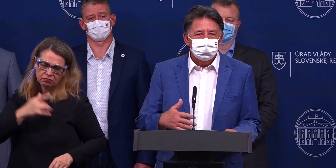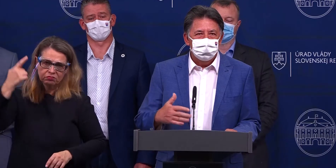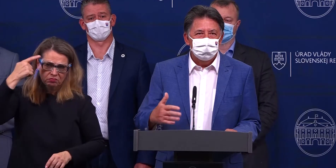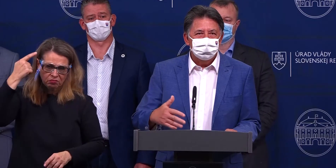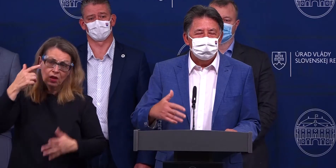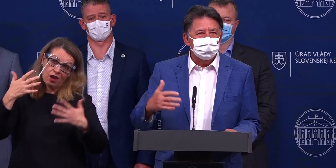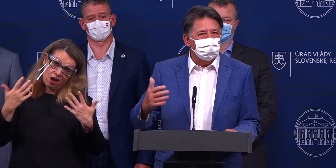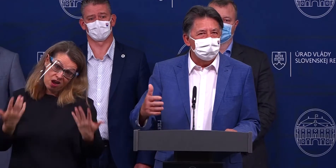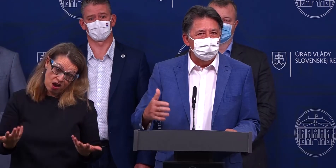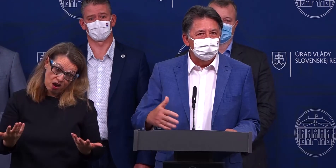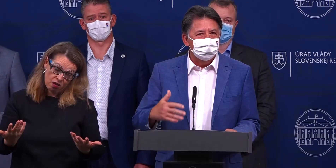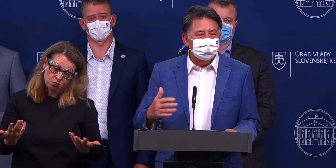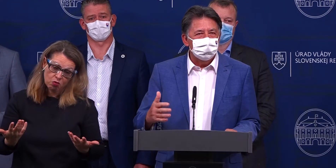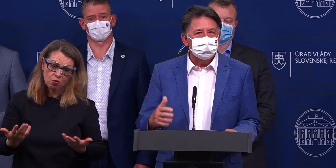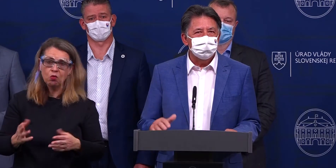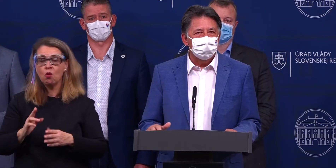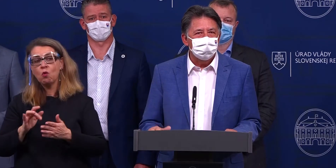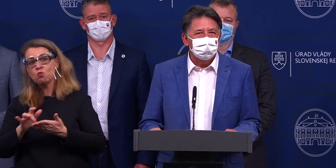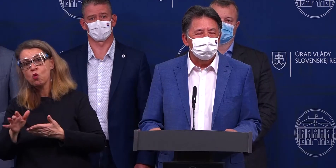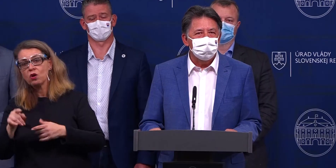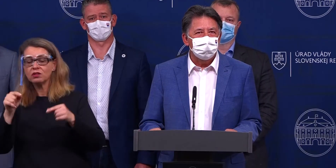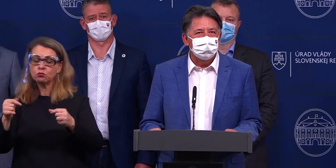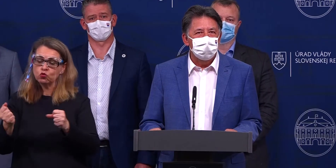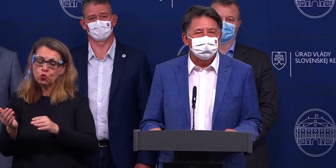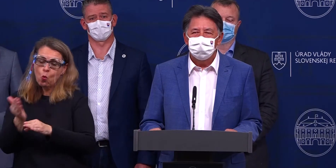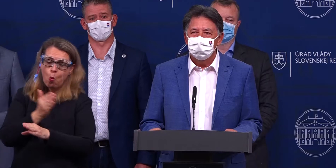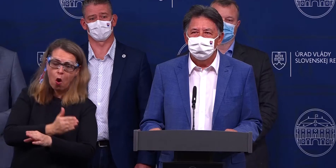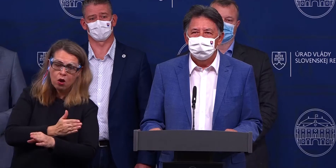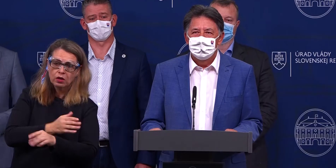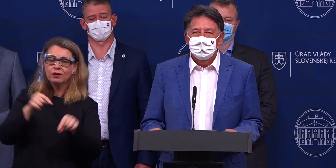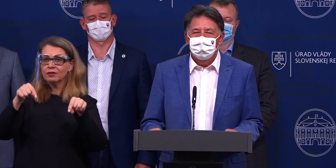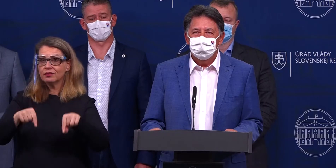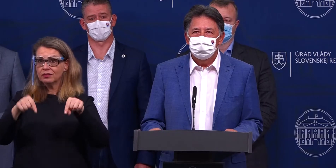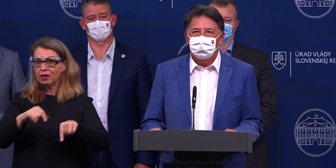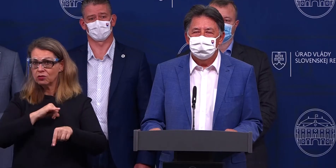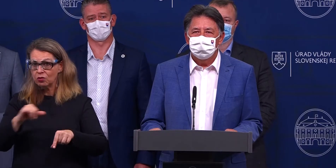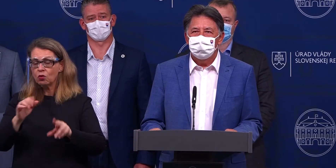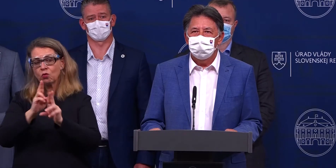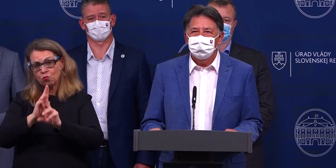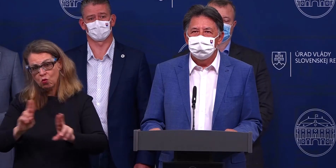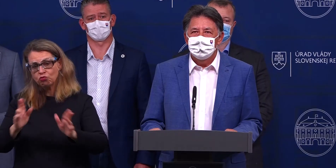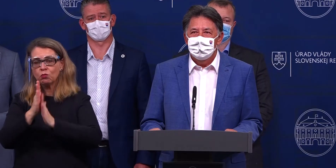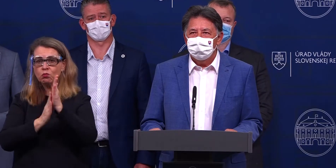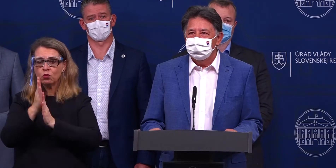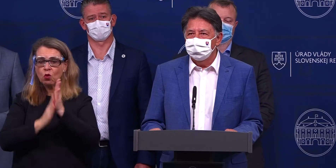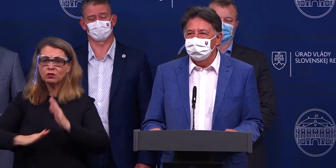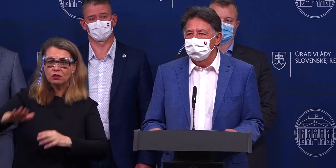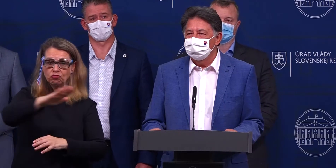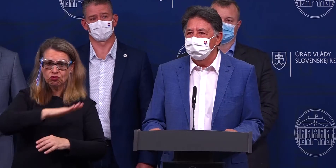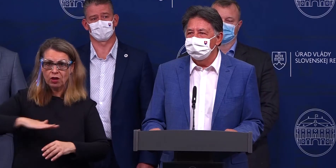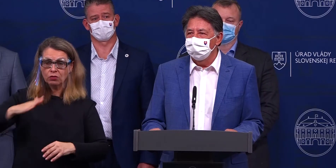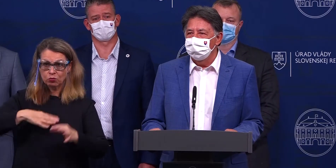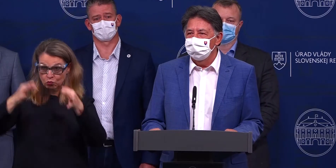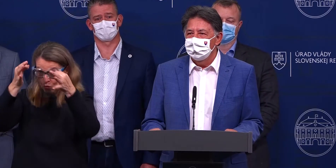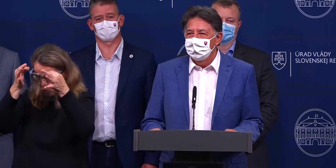naučíme ísť skorej. Myslím, že tento rok je ten rok, kedy naozaj môžeme prosiť všetkých, aby, ak si chcú